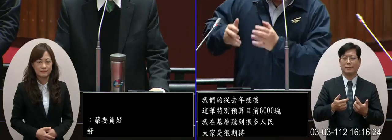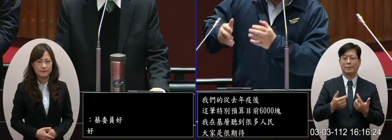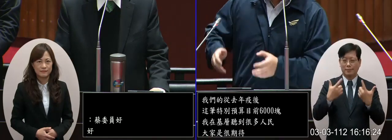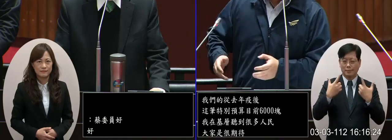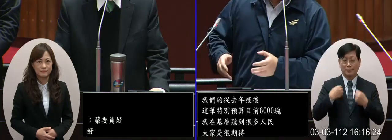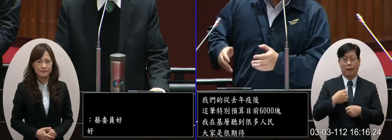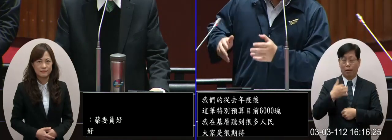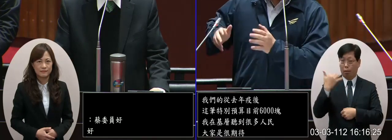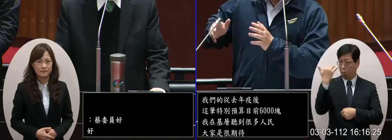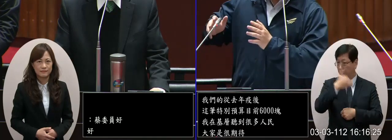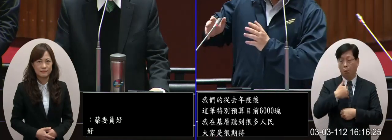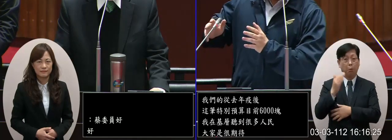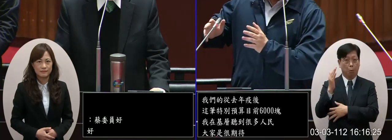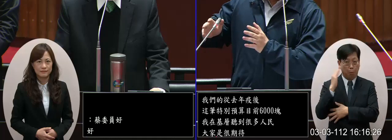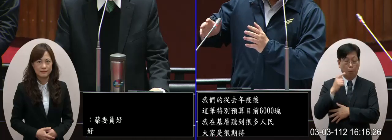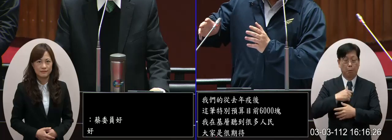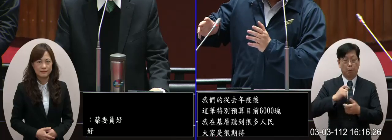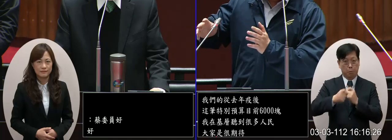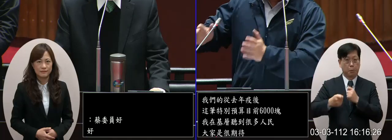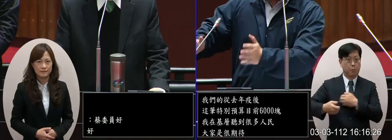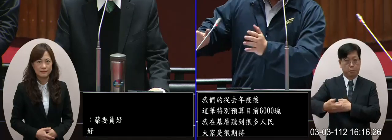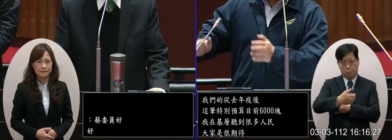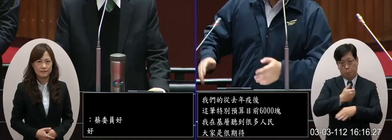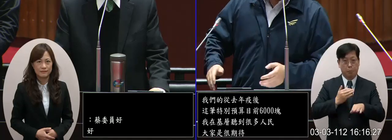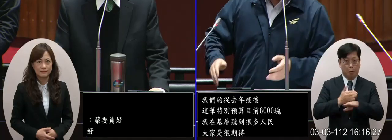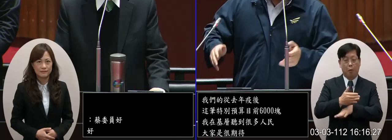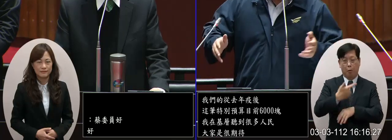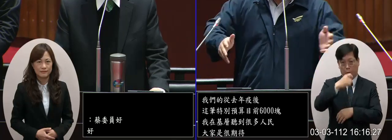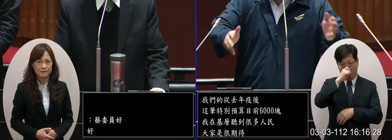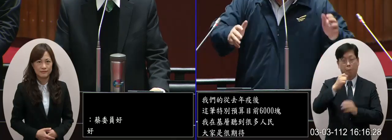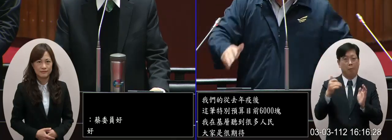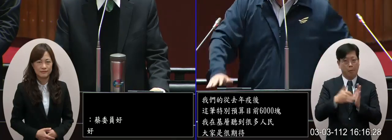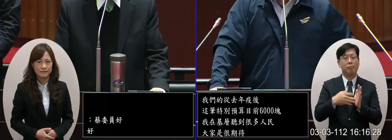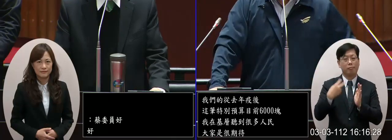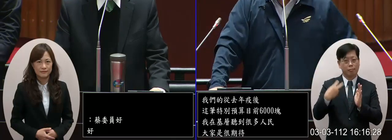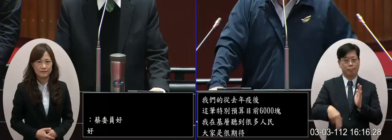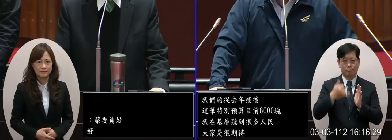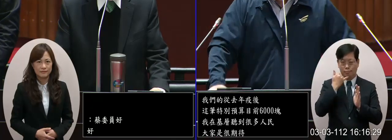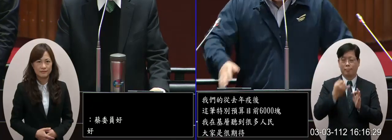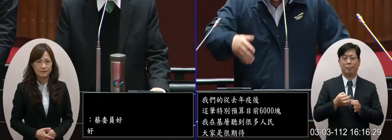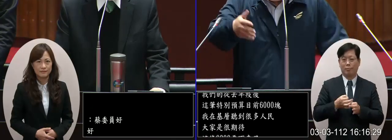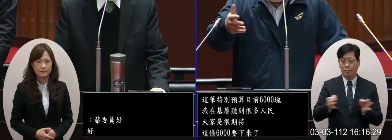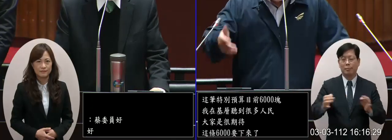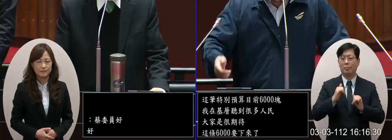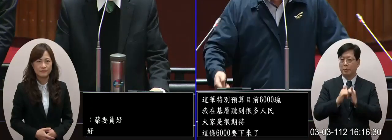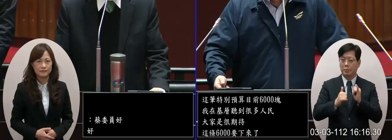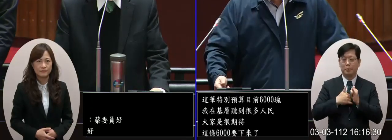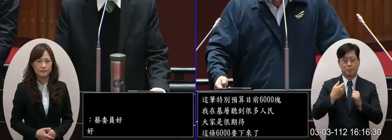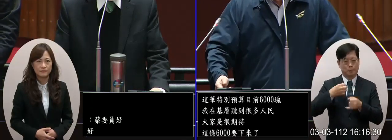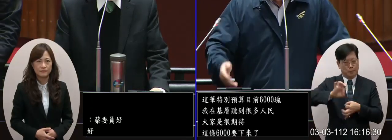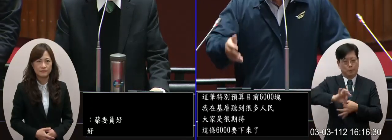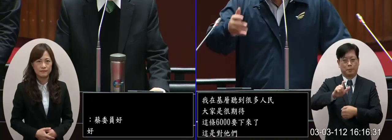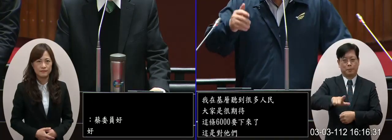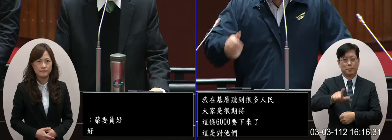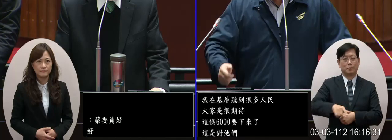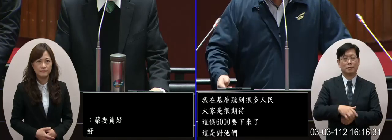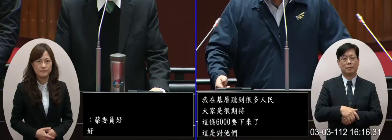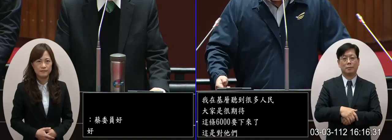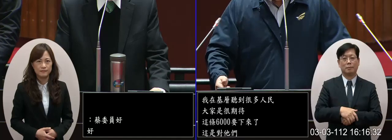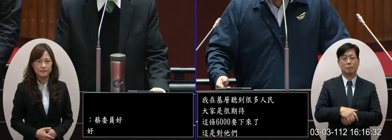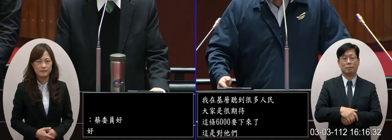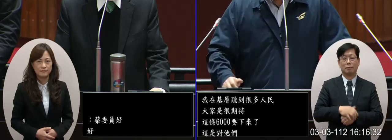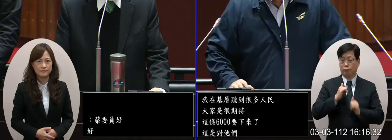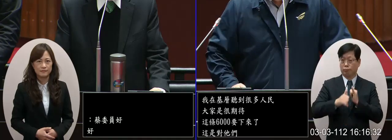沒有想到政府稅收這麼好之後這條讓人民有多這個六千真的是